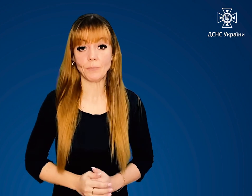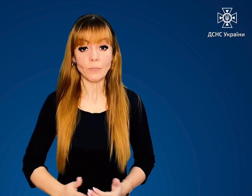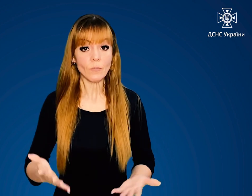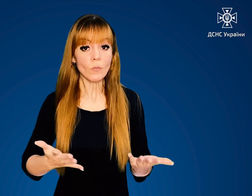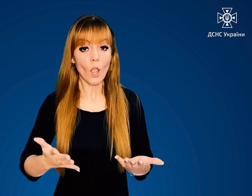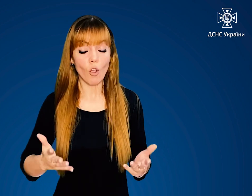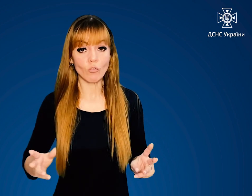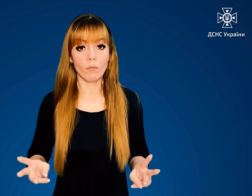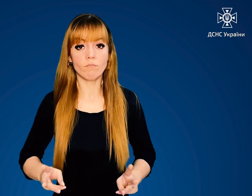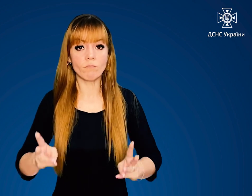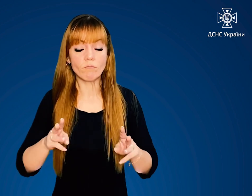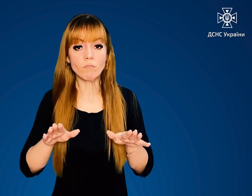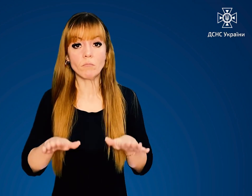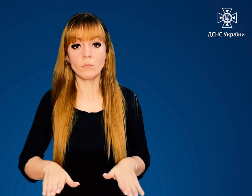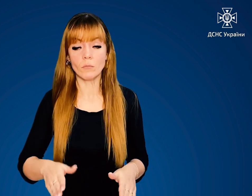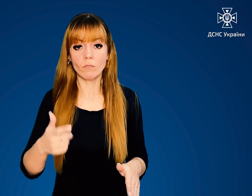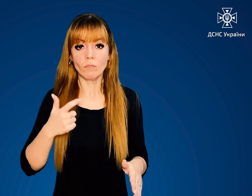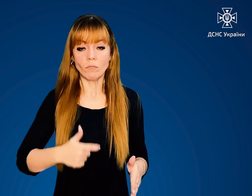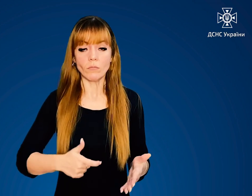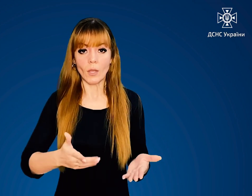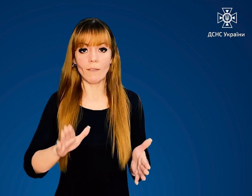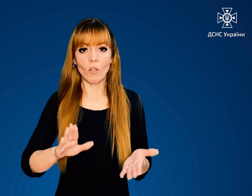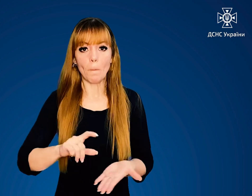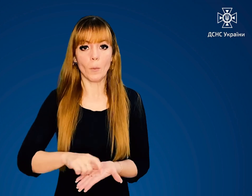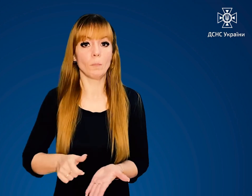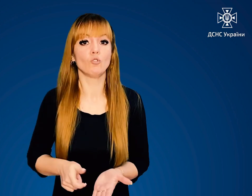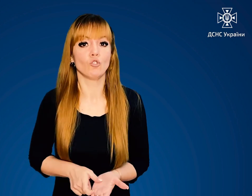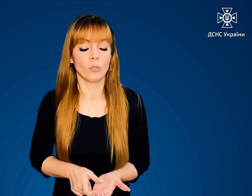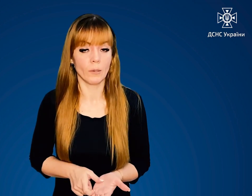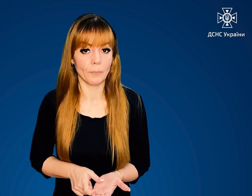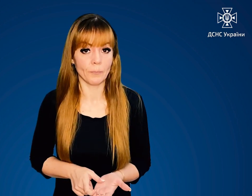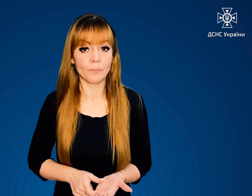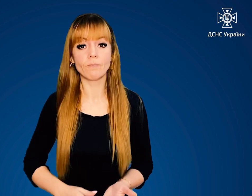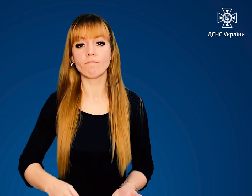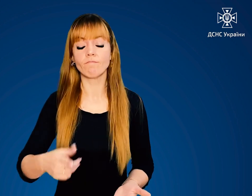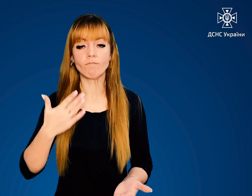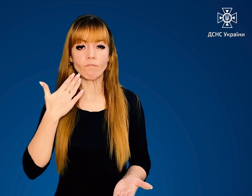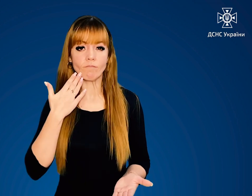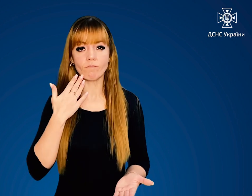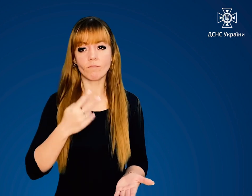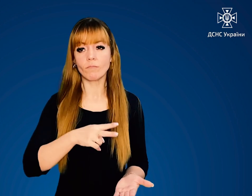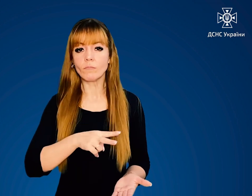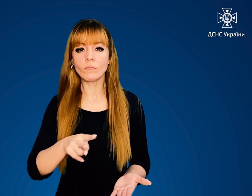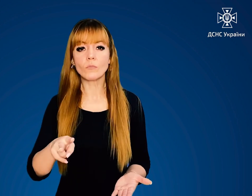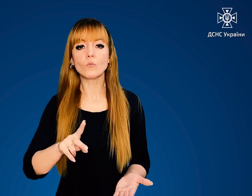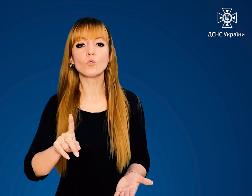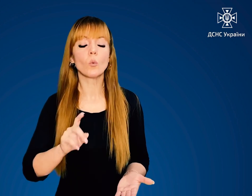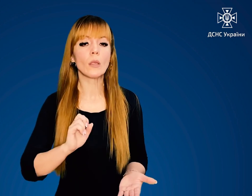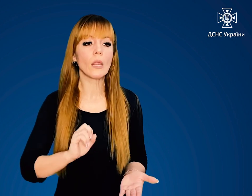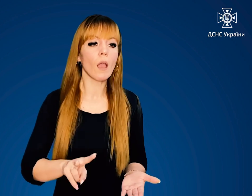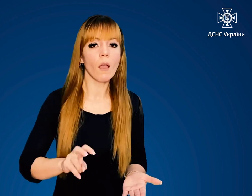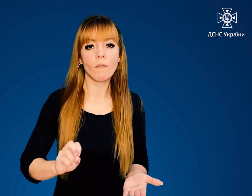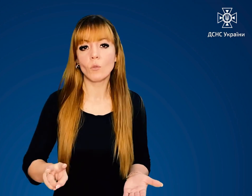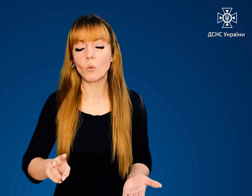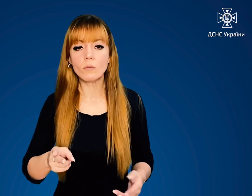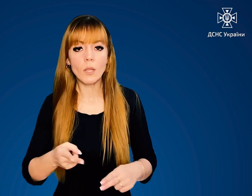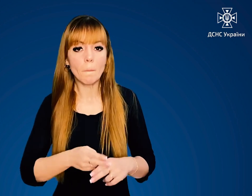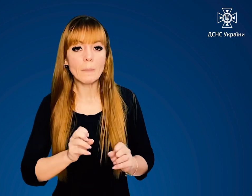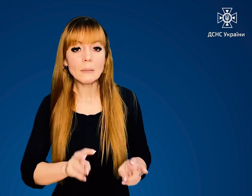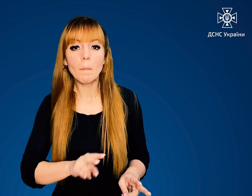Якщо пожежа застала вас у приміщенні, зорієнтуйтесь щодо наявної небезпеки і